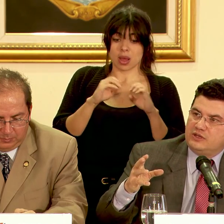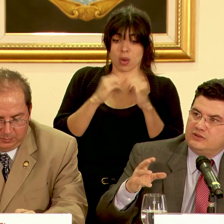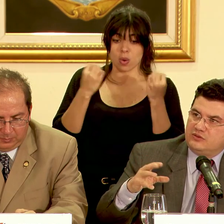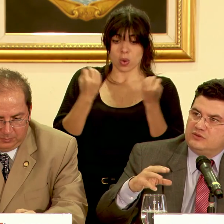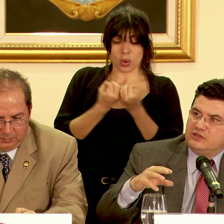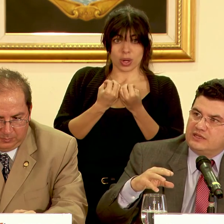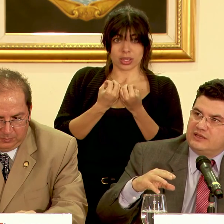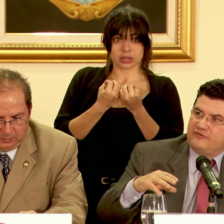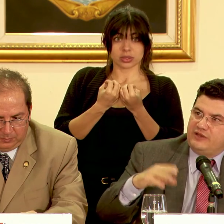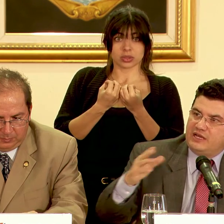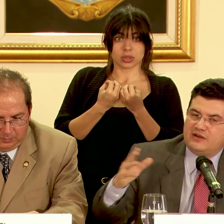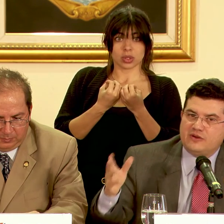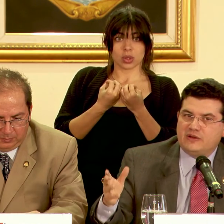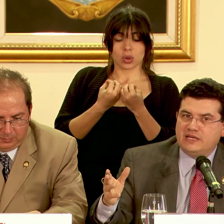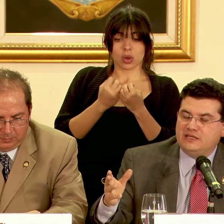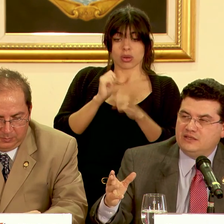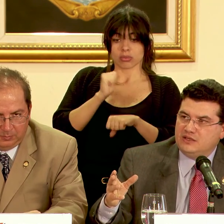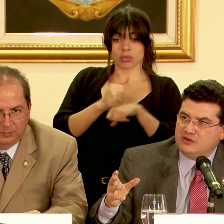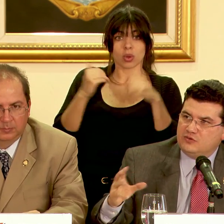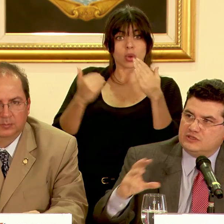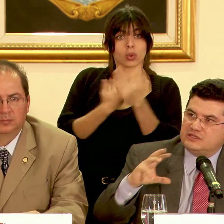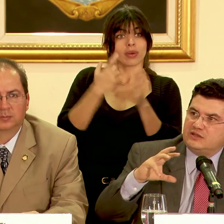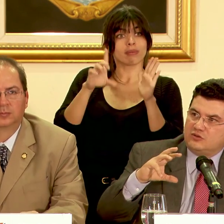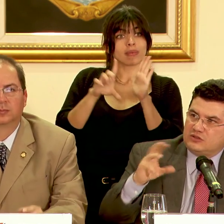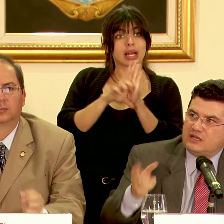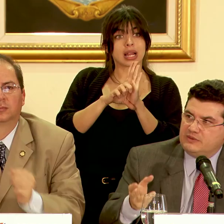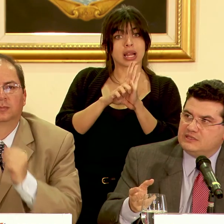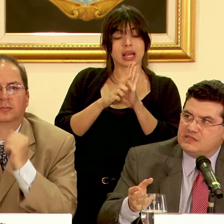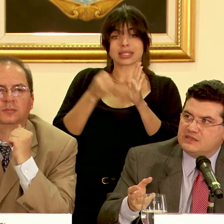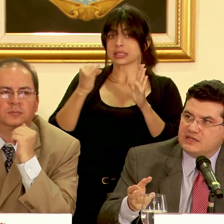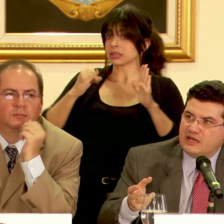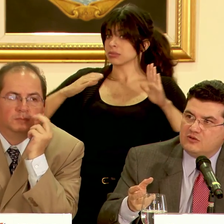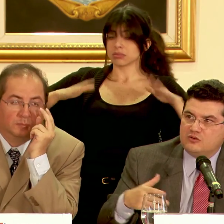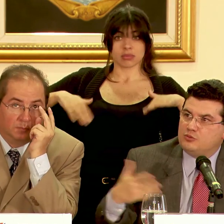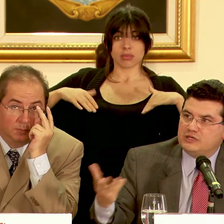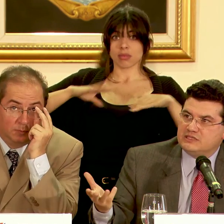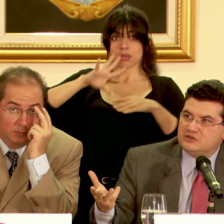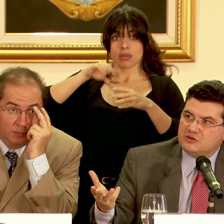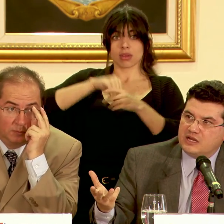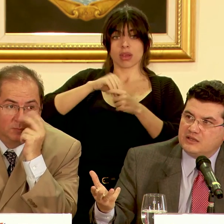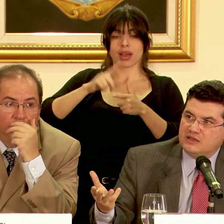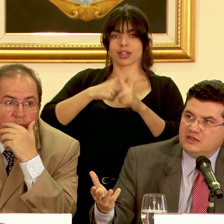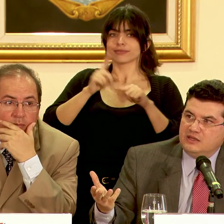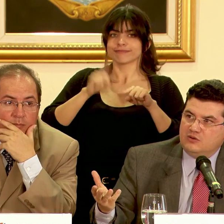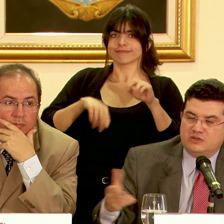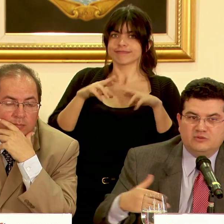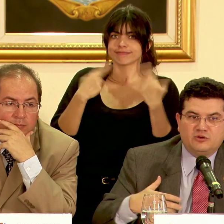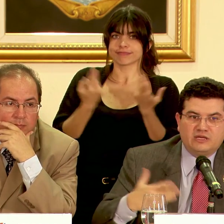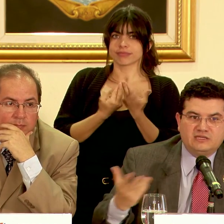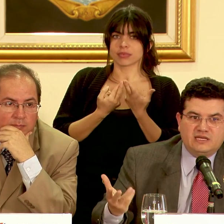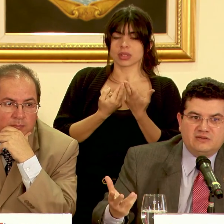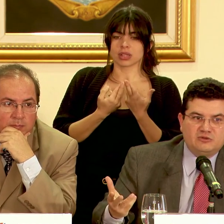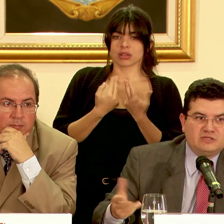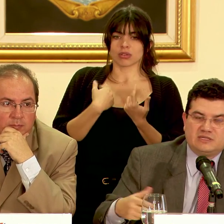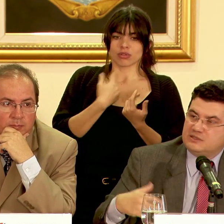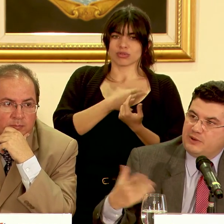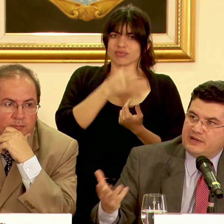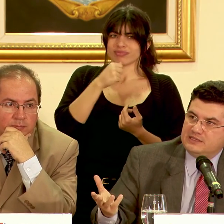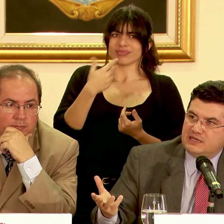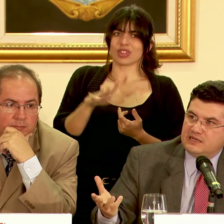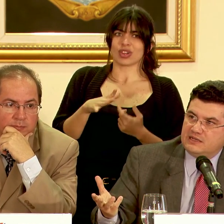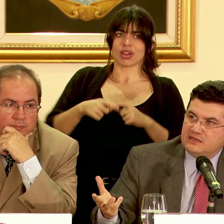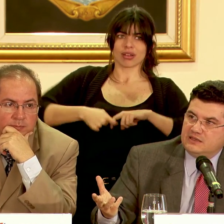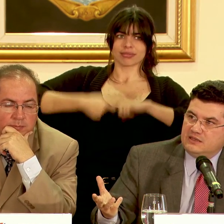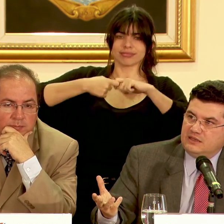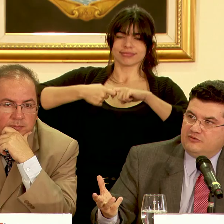del de que fija la nueva ley no esté totalmente integrado no puede sesionar y lo último que quisiéramos es que se